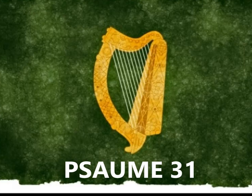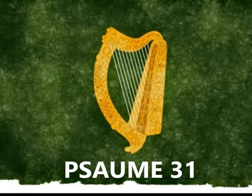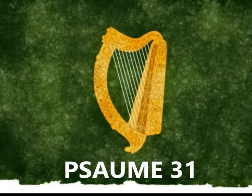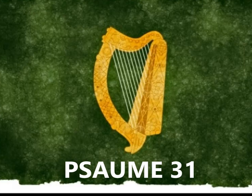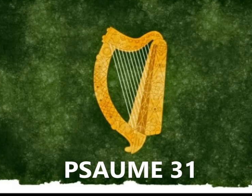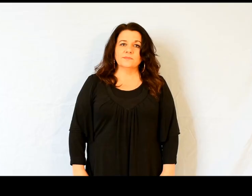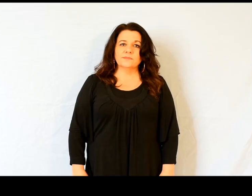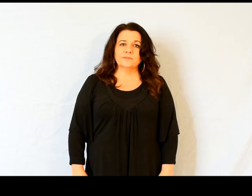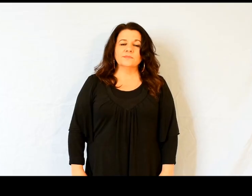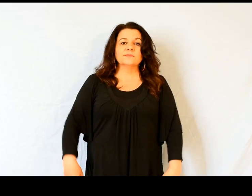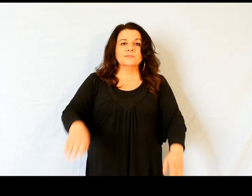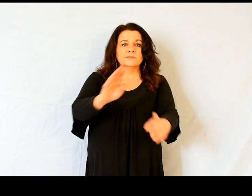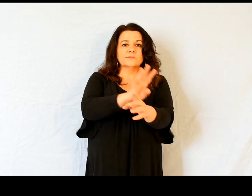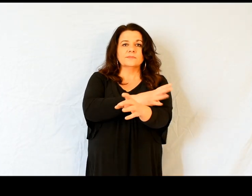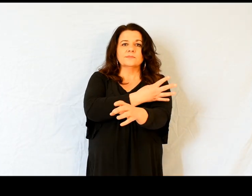Psaume 31